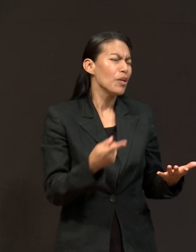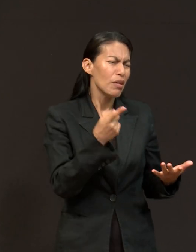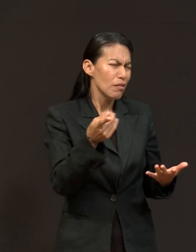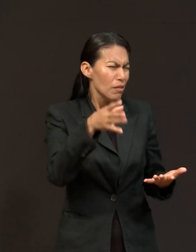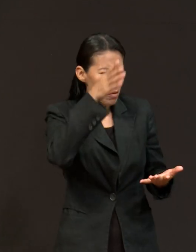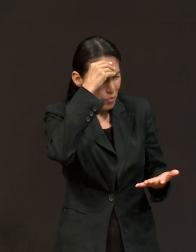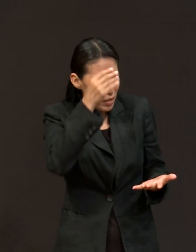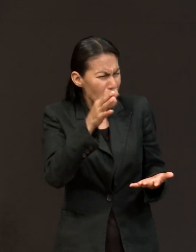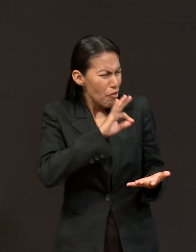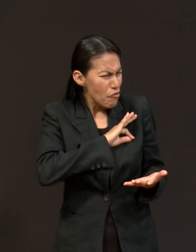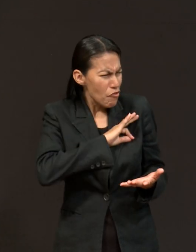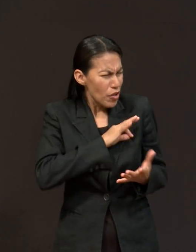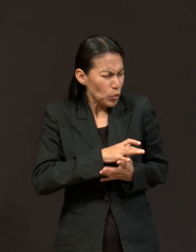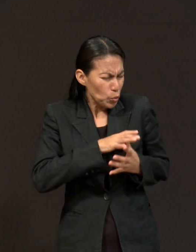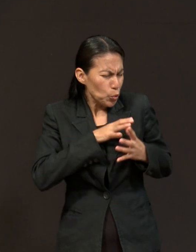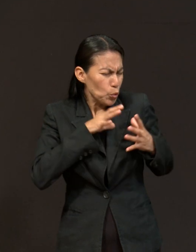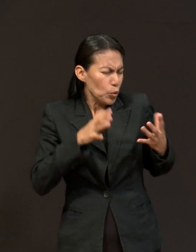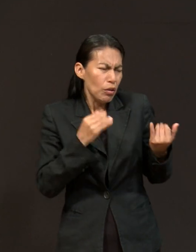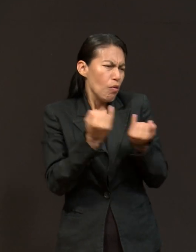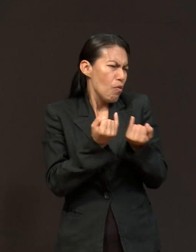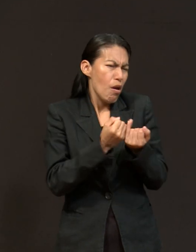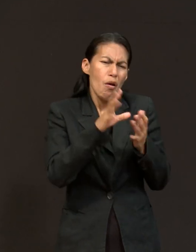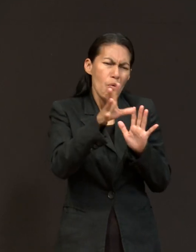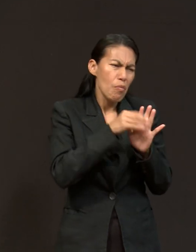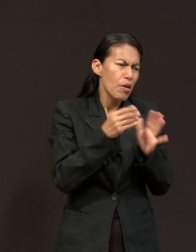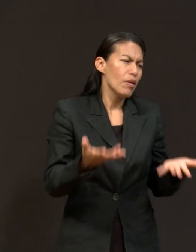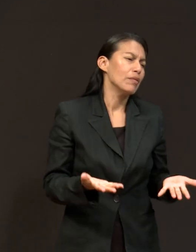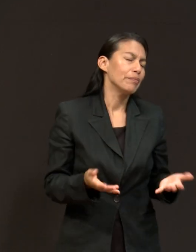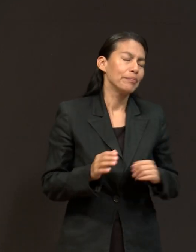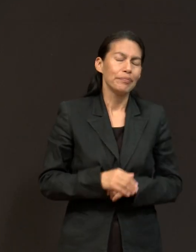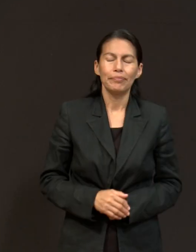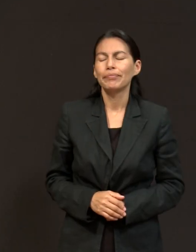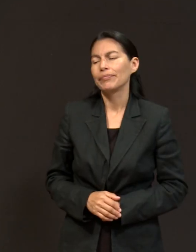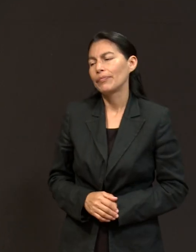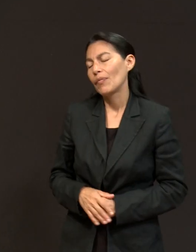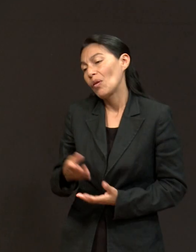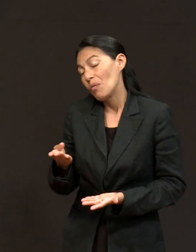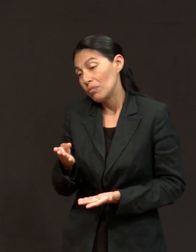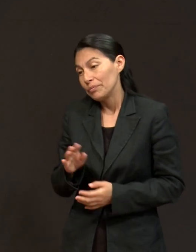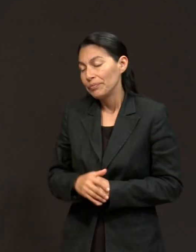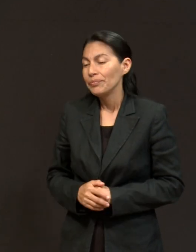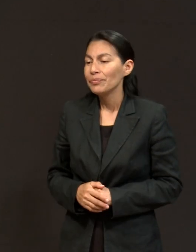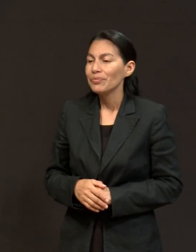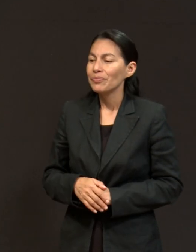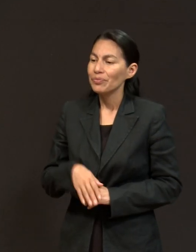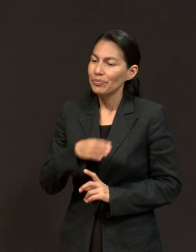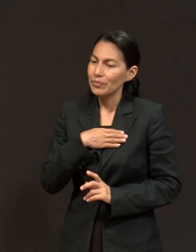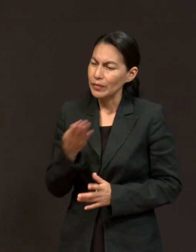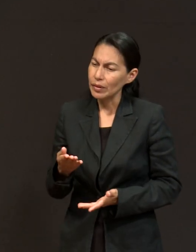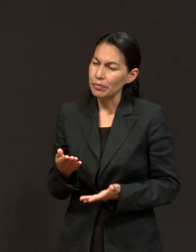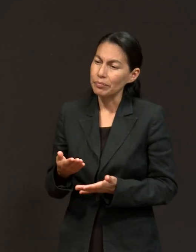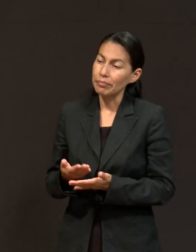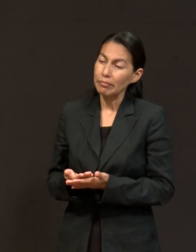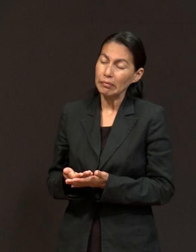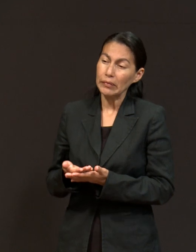para cultivar esa fe en el Dios vivo. Bueno, pues primeramente creo que cuando,